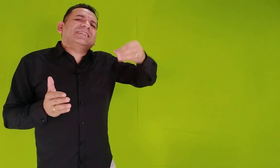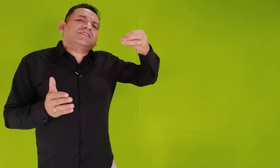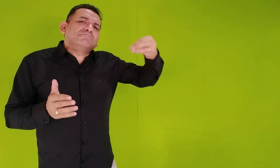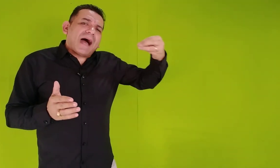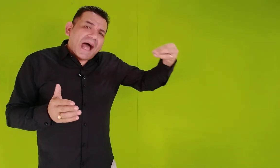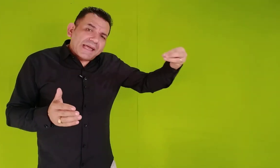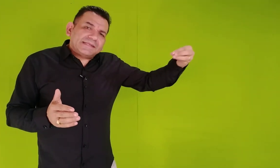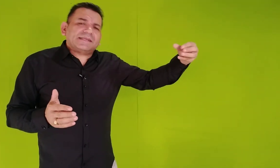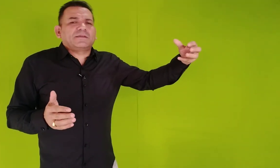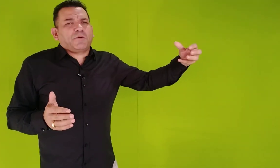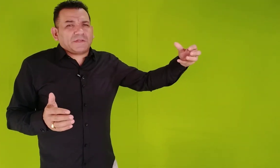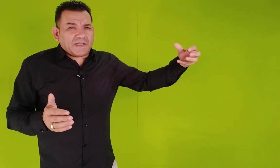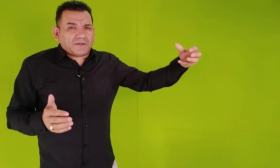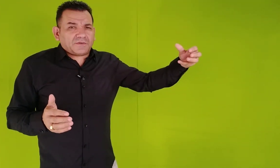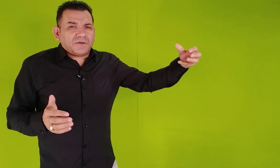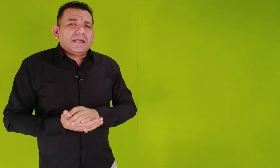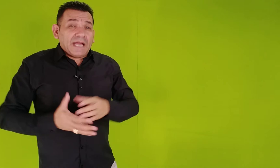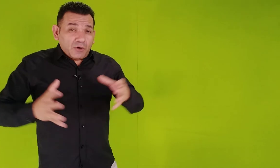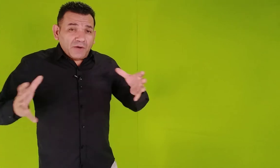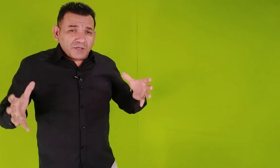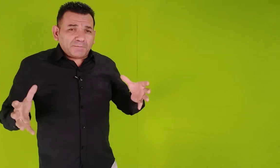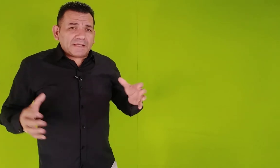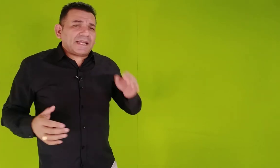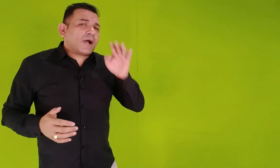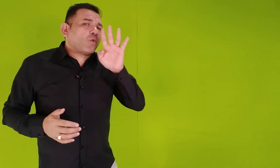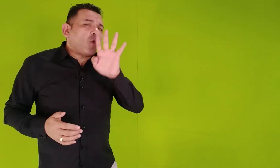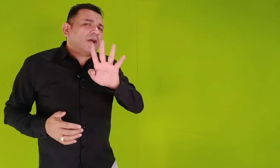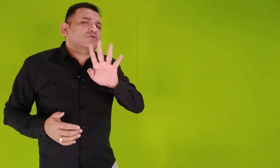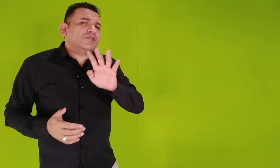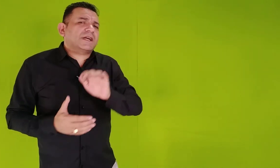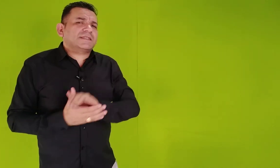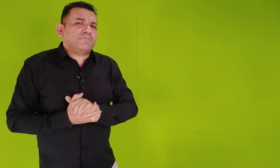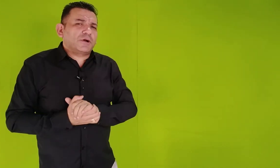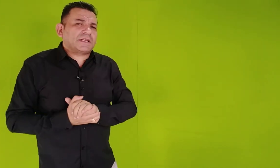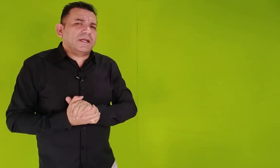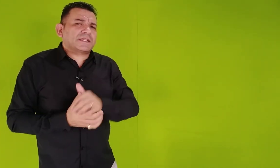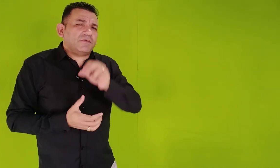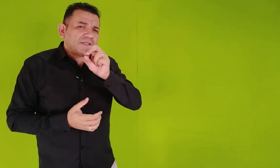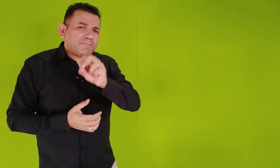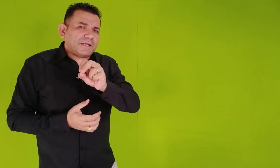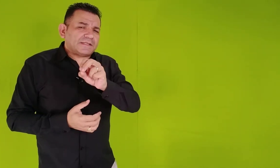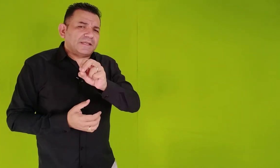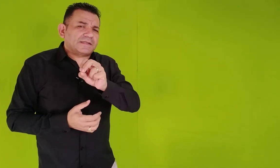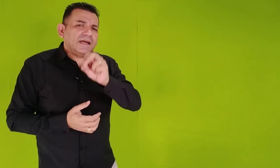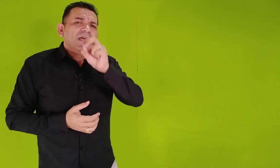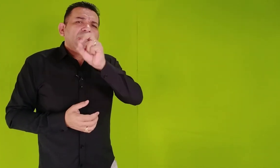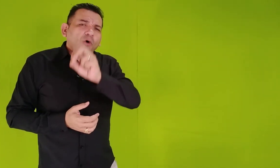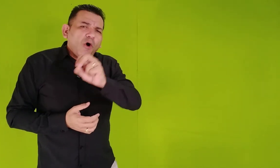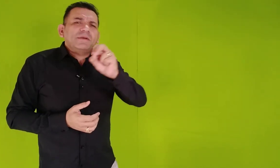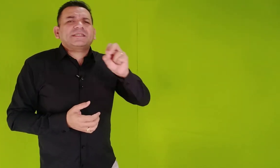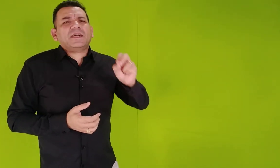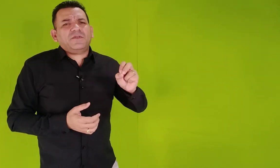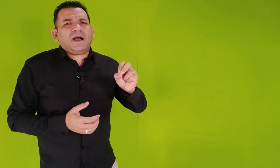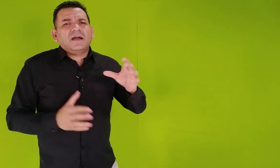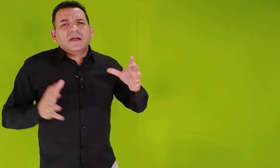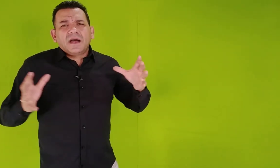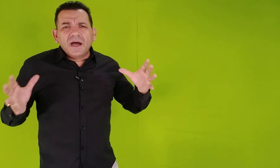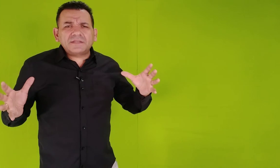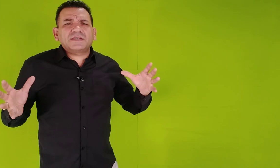demais esse processo. E agora eu vou te passar quatro dicas importantes que você precisa observar antes de